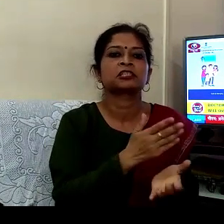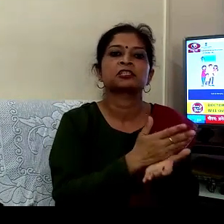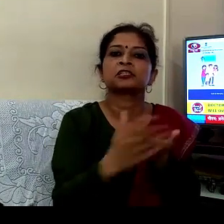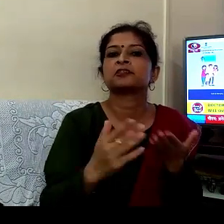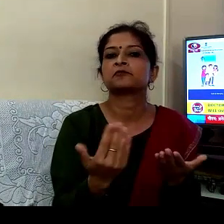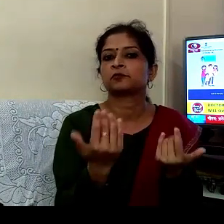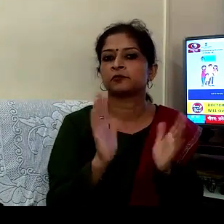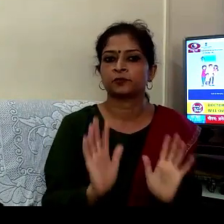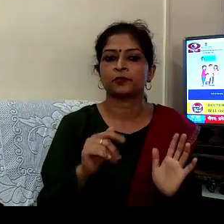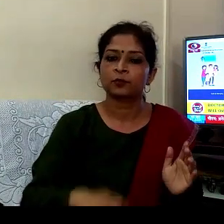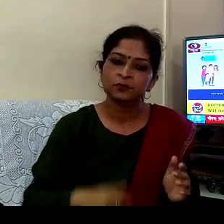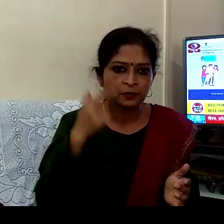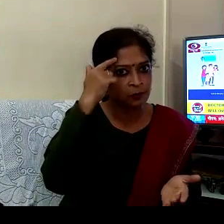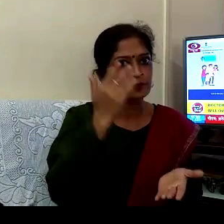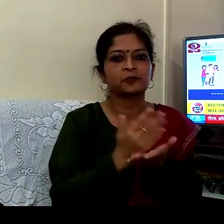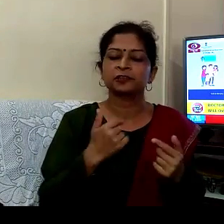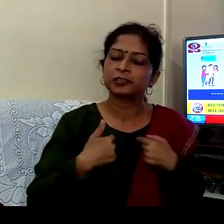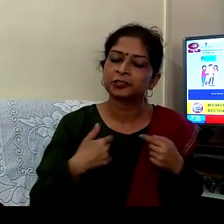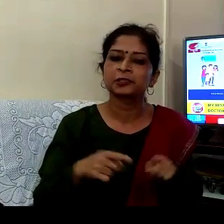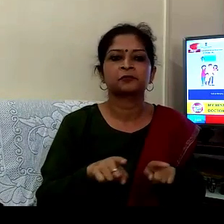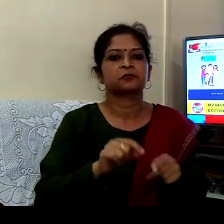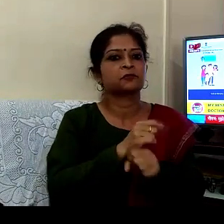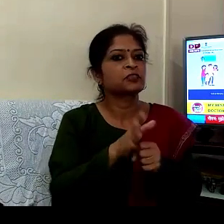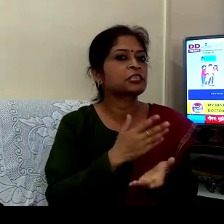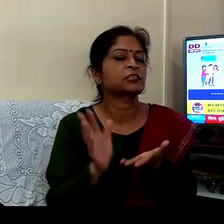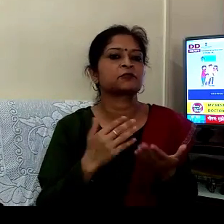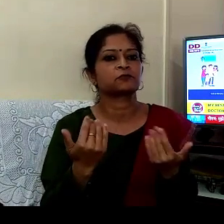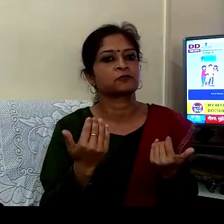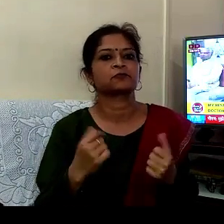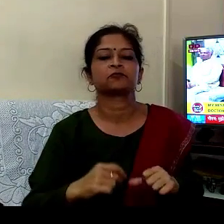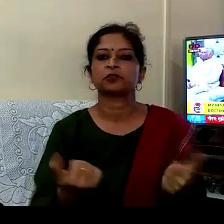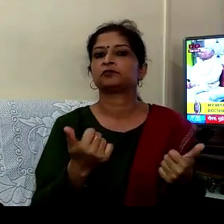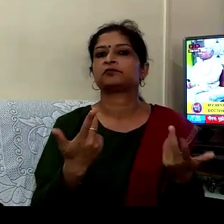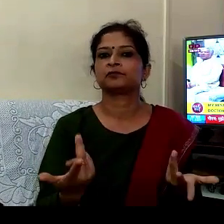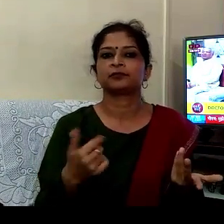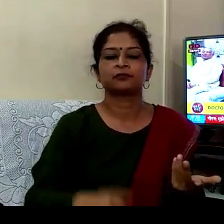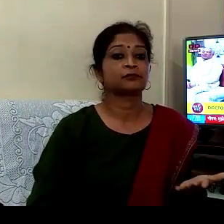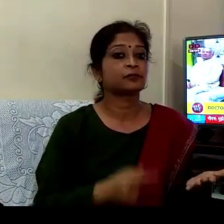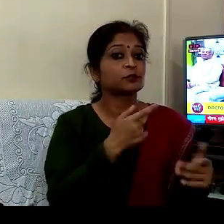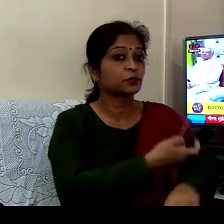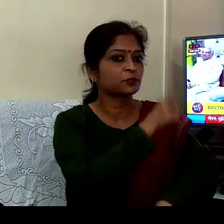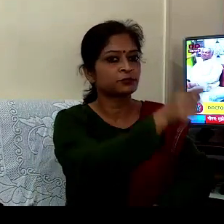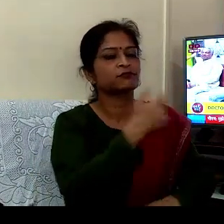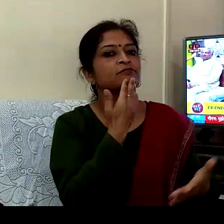سے اور ہمیں بشوا سے ہم جیتیں گے یہ لڑائی جیت جائیں گے بہت بہت سب کامنا ہے ڈاکٹر آپ کو دنیبار ڈاکٹر